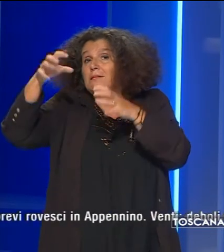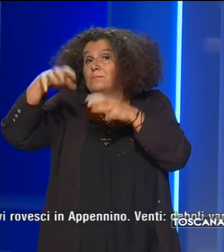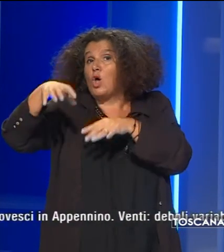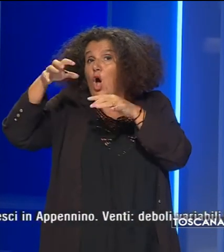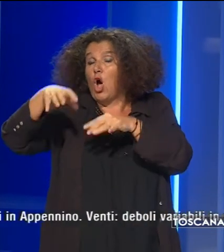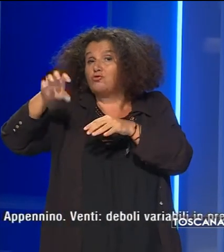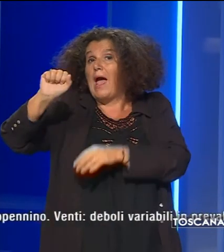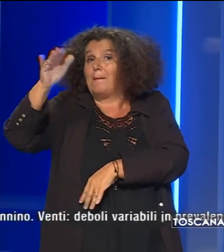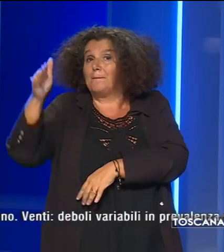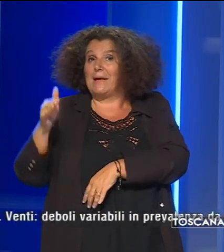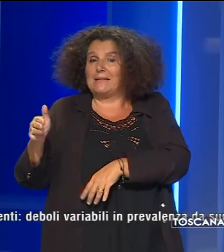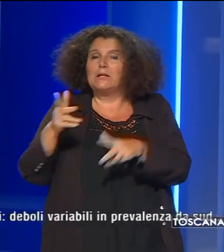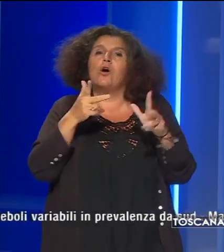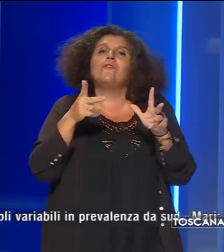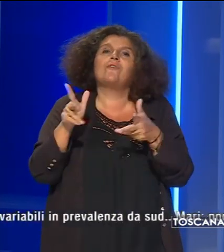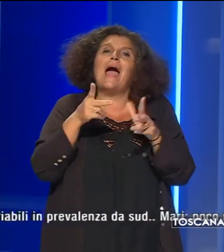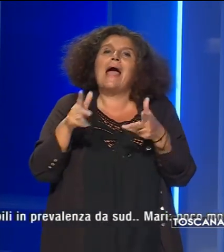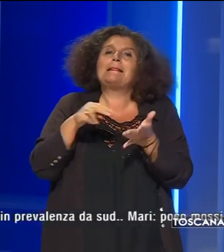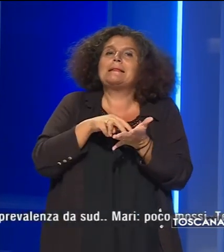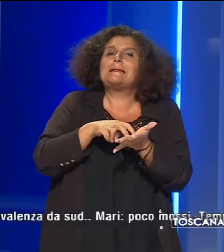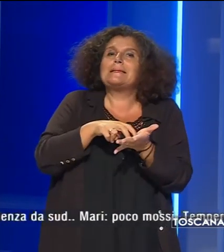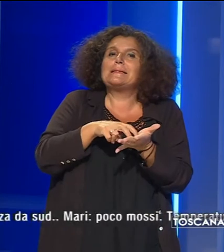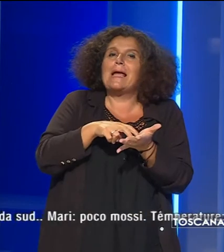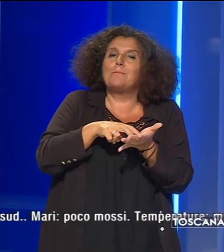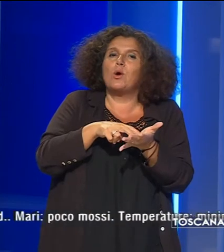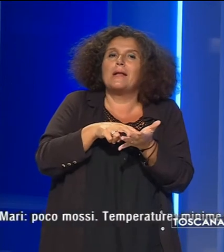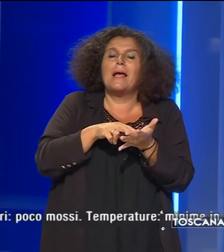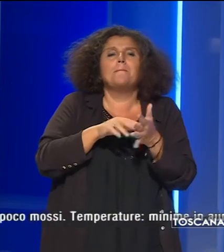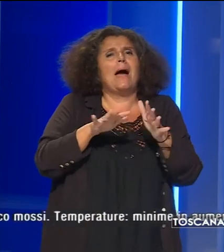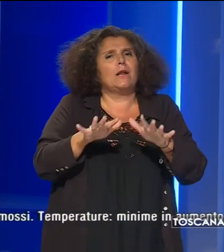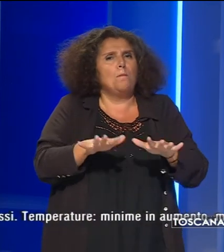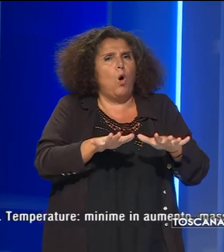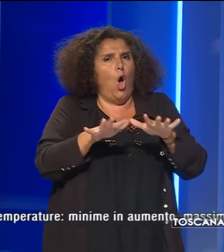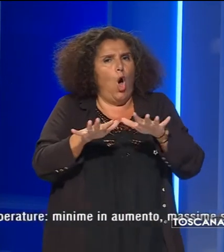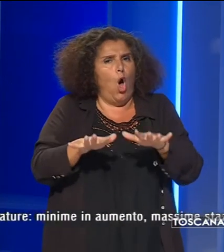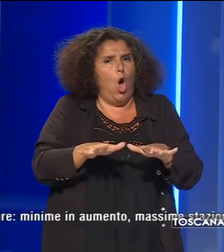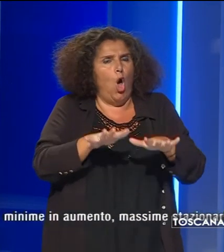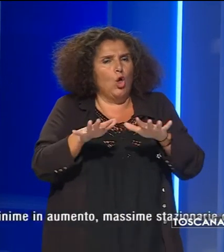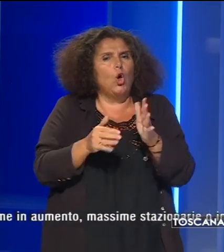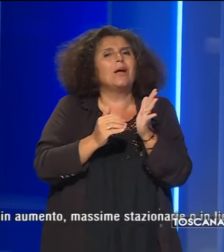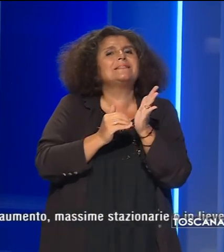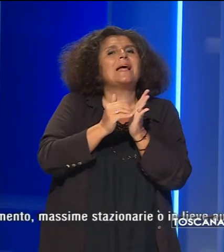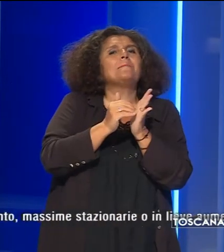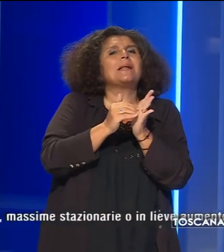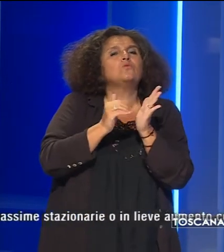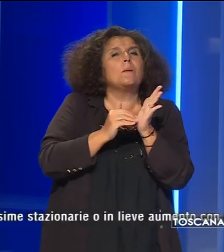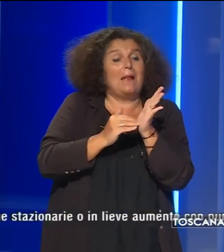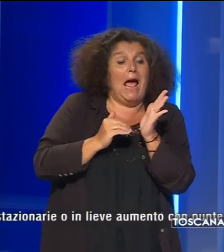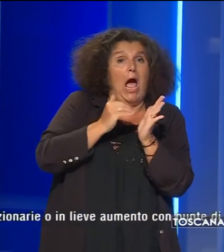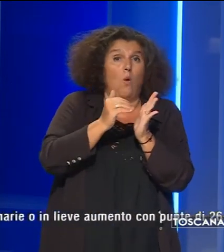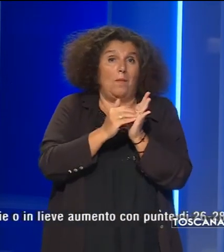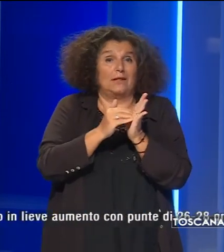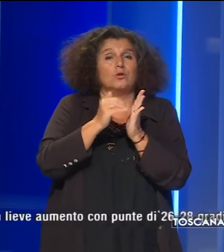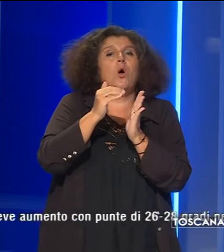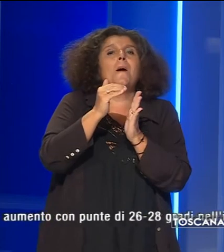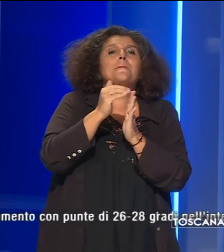in Appennino i venti sono deboli i mari poco mossi le temperature minime in aumento e